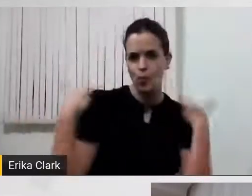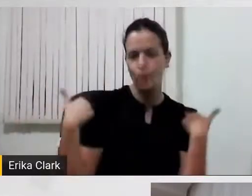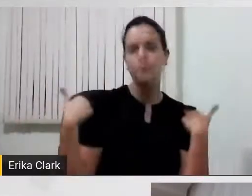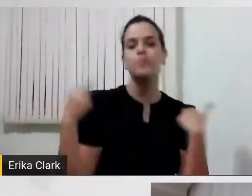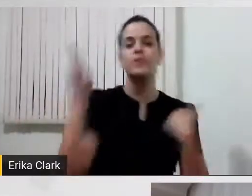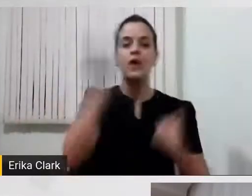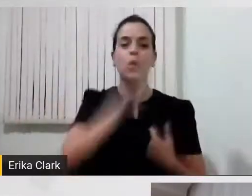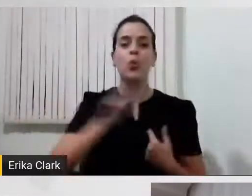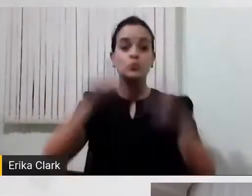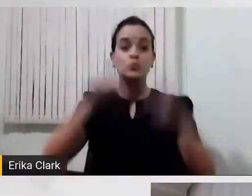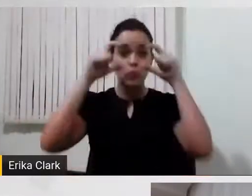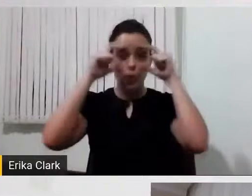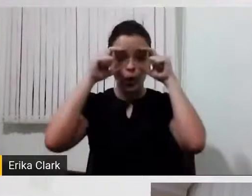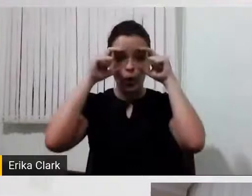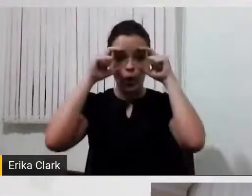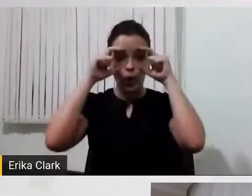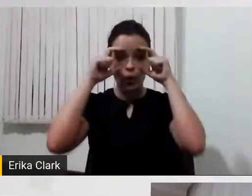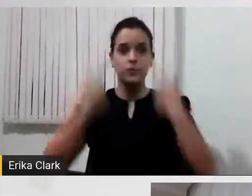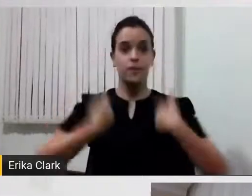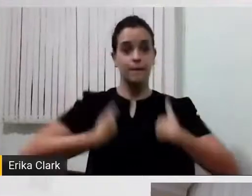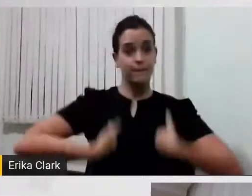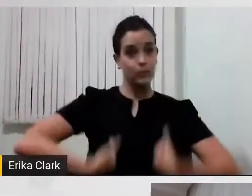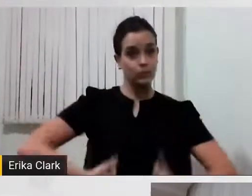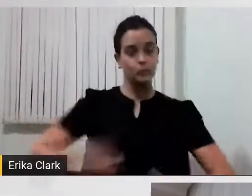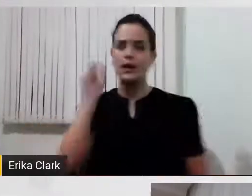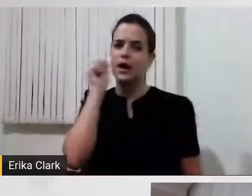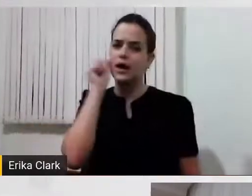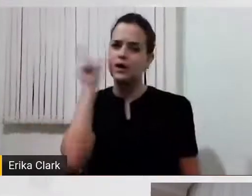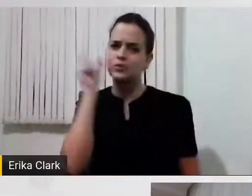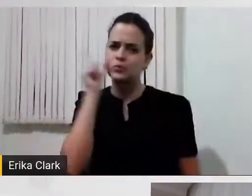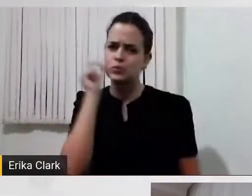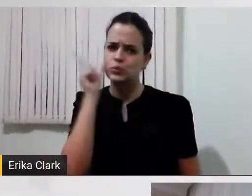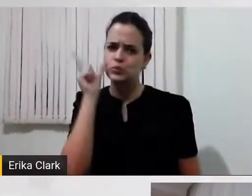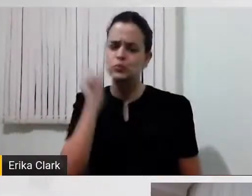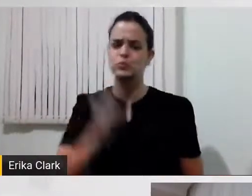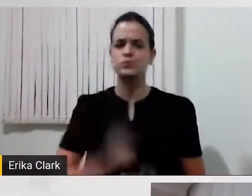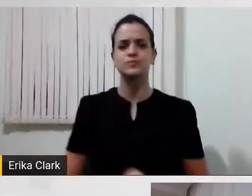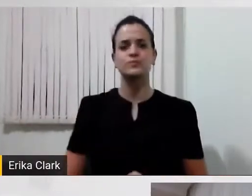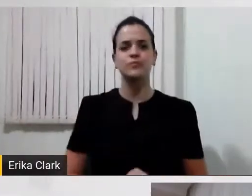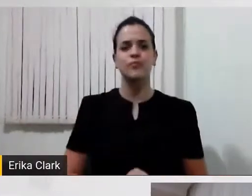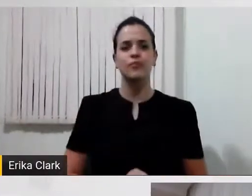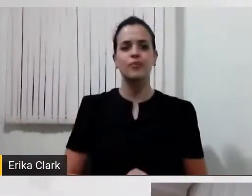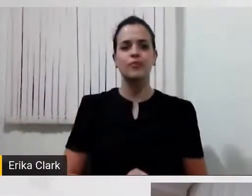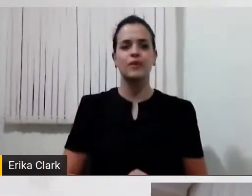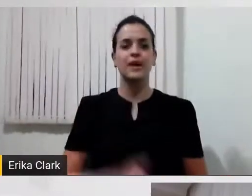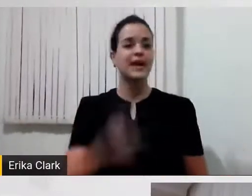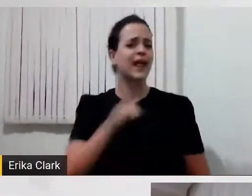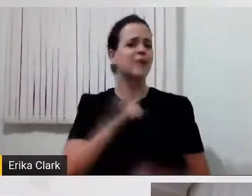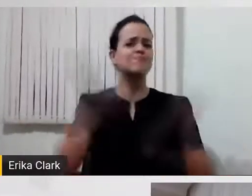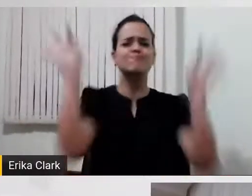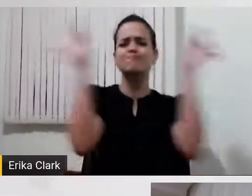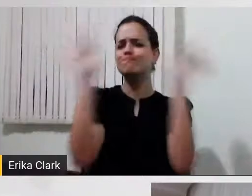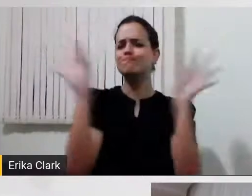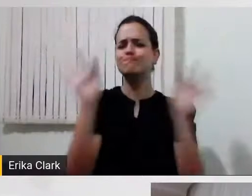uma luz azul, e tenho essa alegria de estar aqui com vocês,